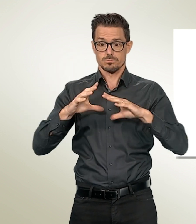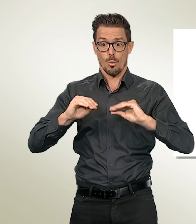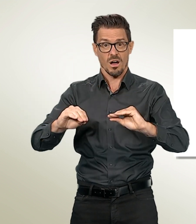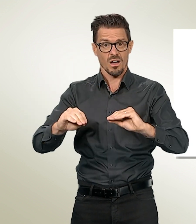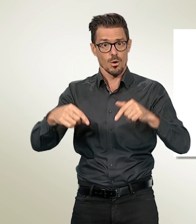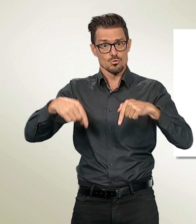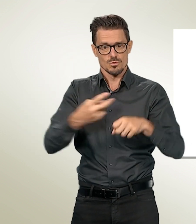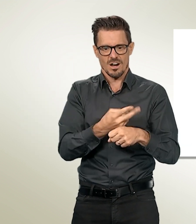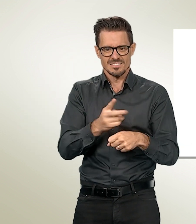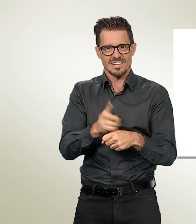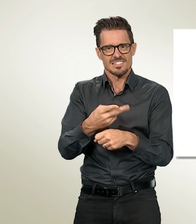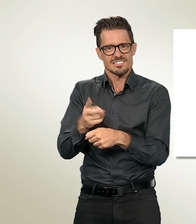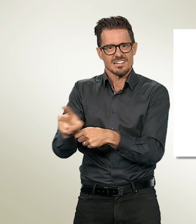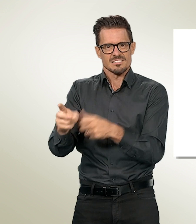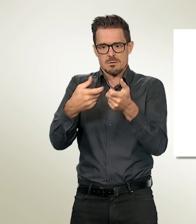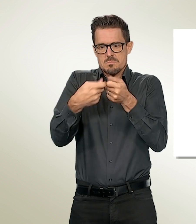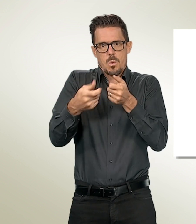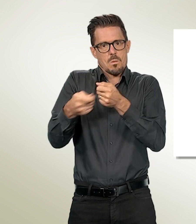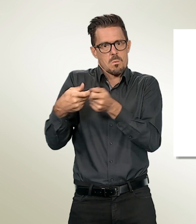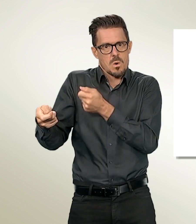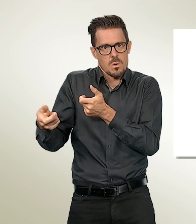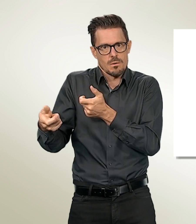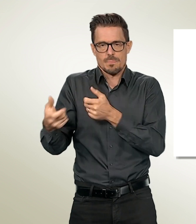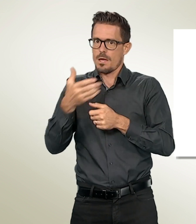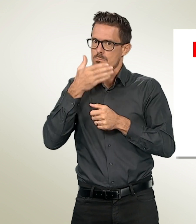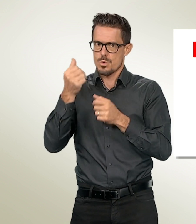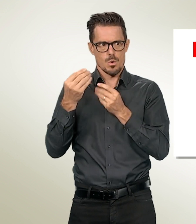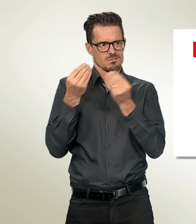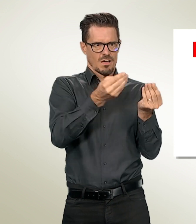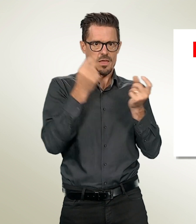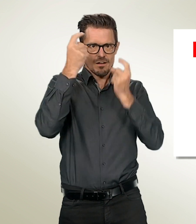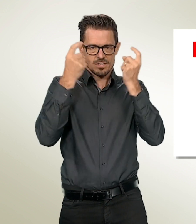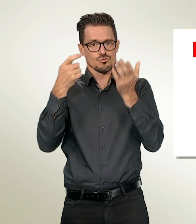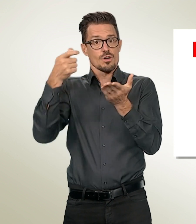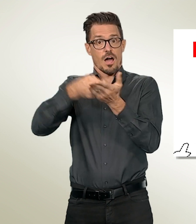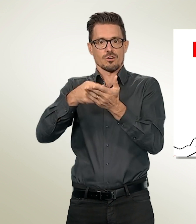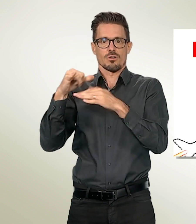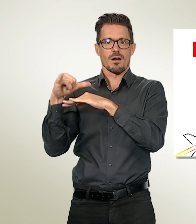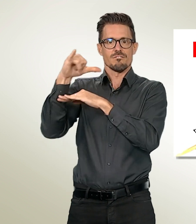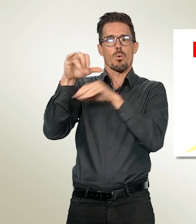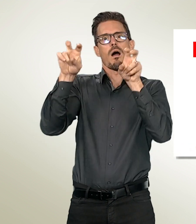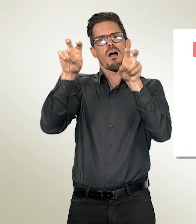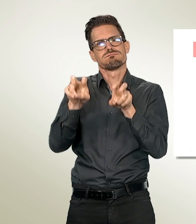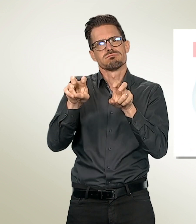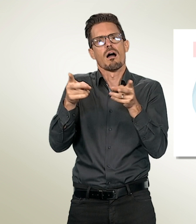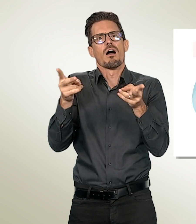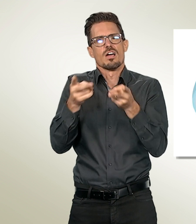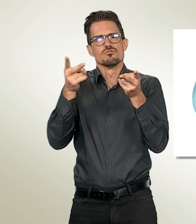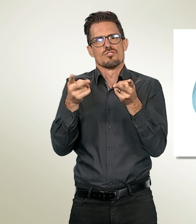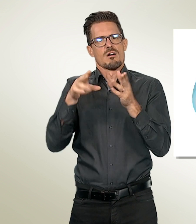comme des avions de combat léger, n'ont pas été envisagées sérieusement. Pour le Conseil fédéral et le Parlement, les nouveaux avions de combat